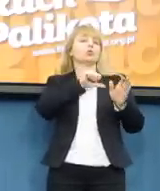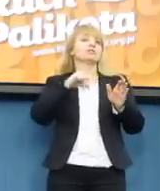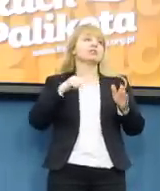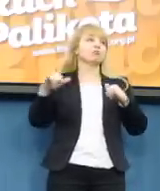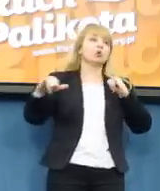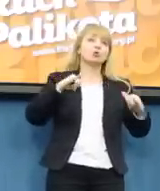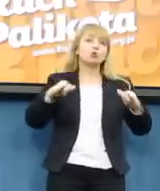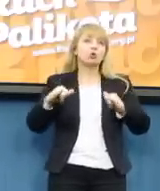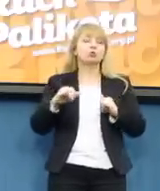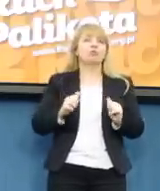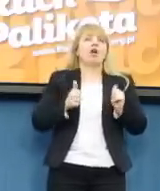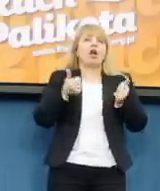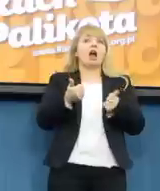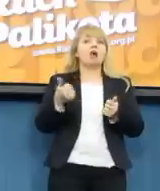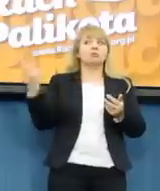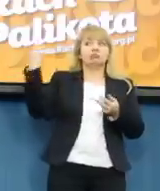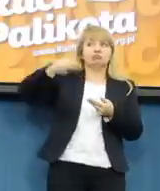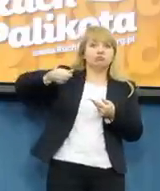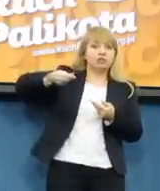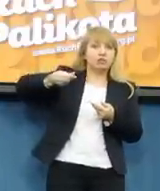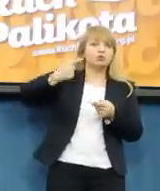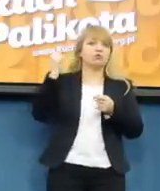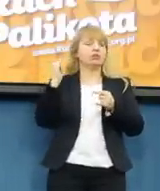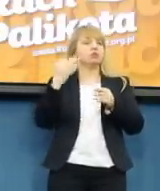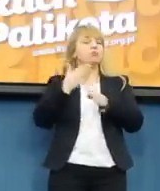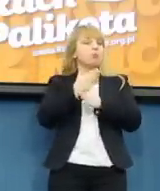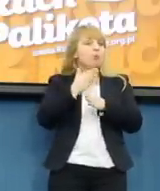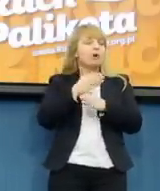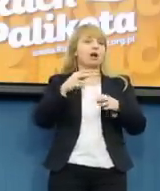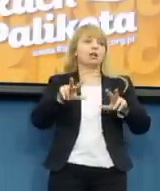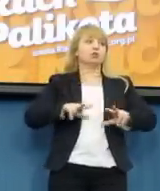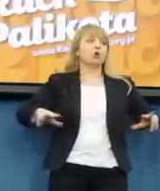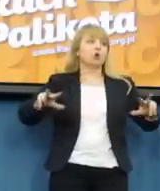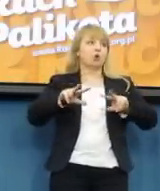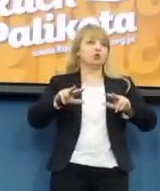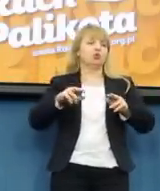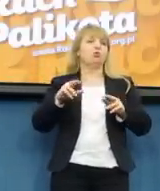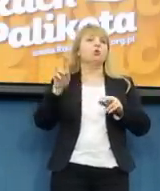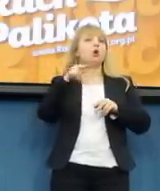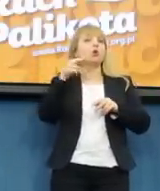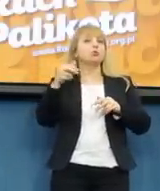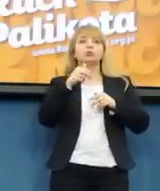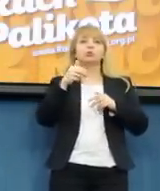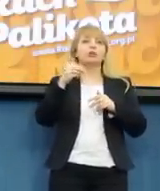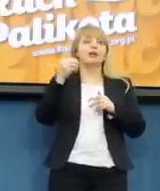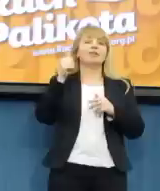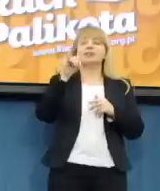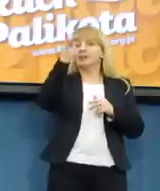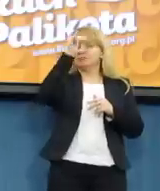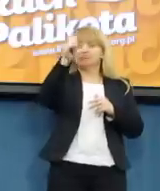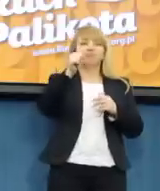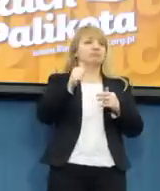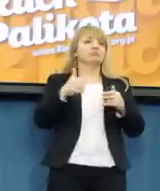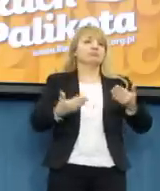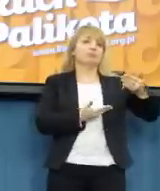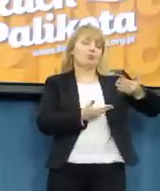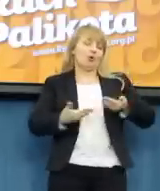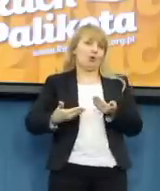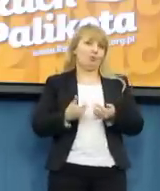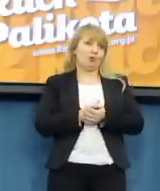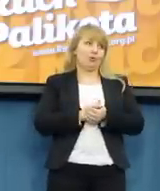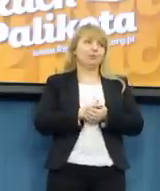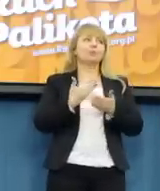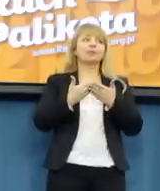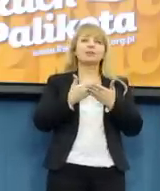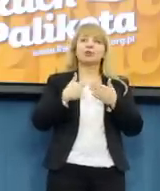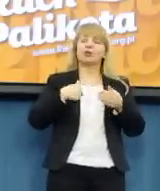współfinansowanie metod leczenia niepłodności. Jeśli Państwo macie pytania, to bardzo proszę. Jeszcze chciałam powiedzieć jedno rzecz.